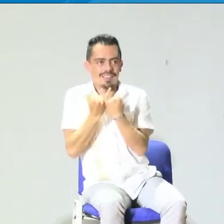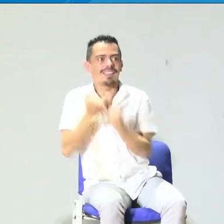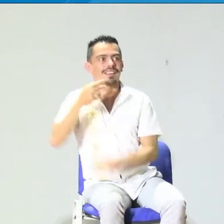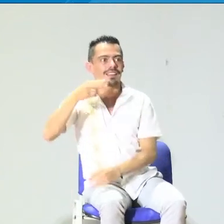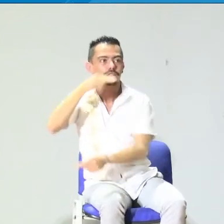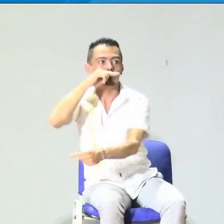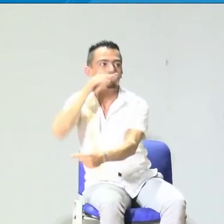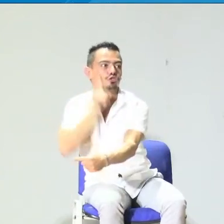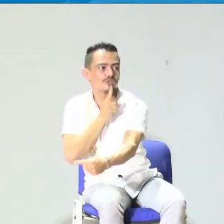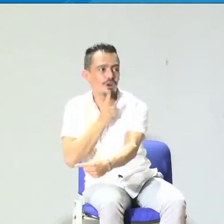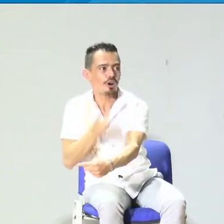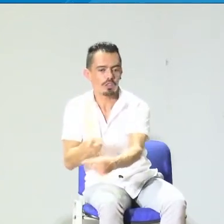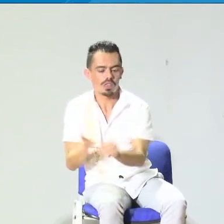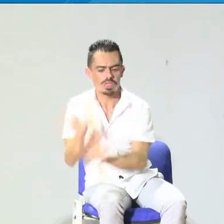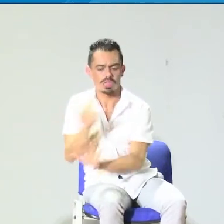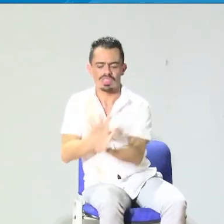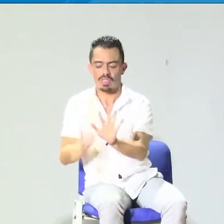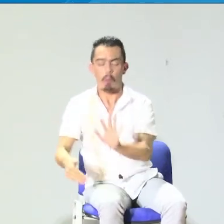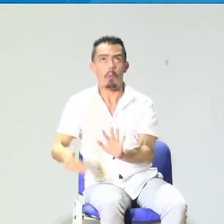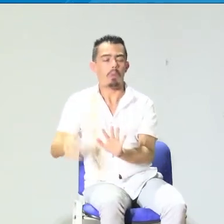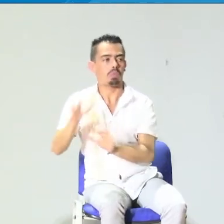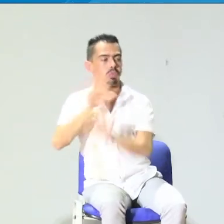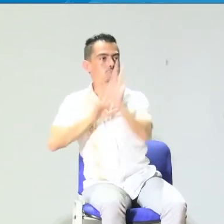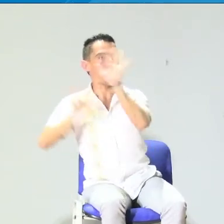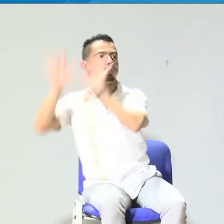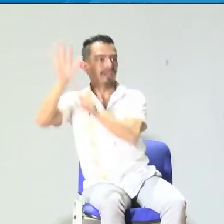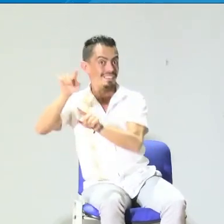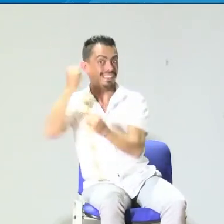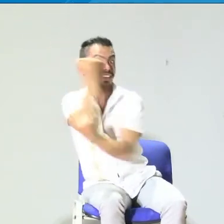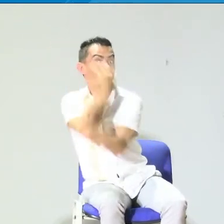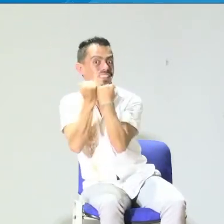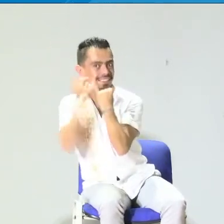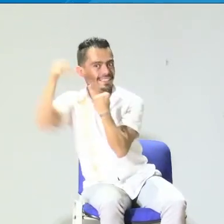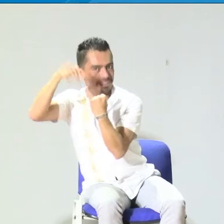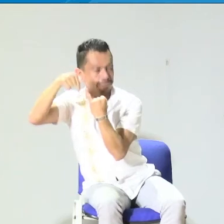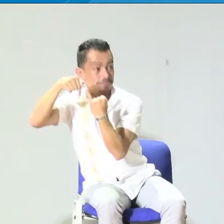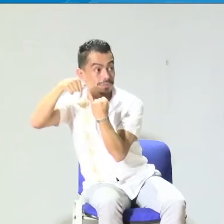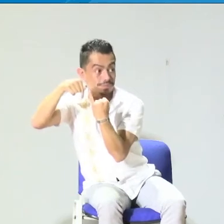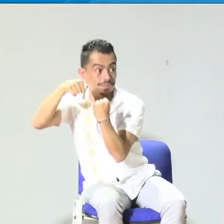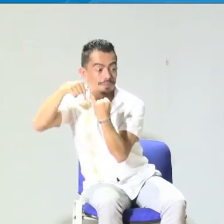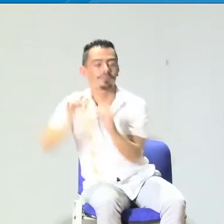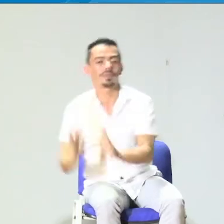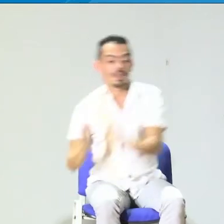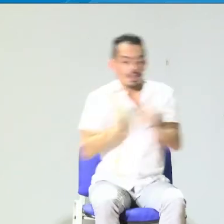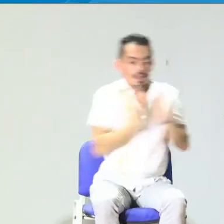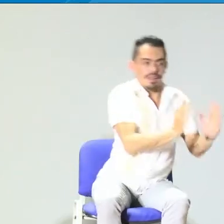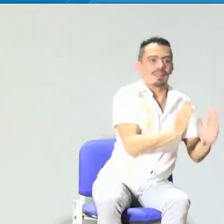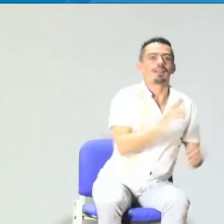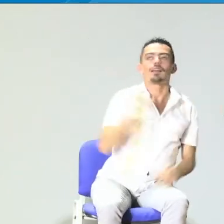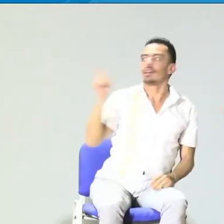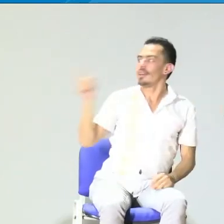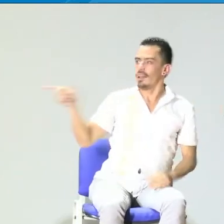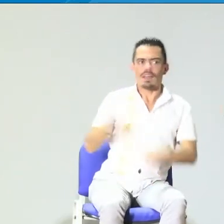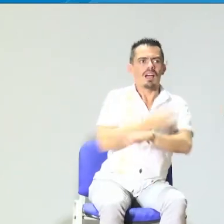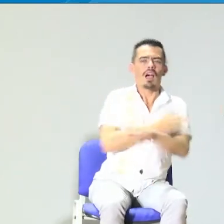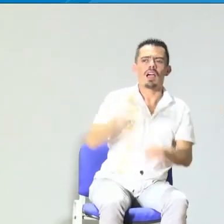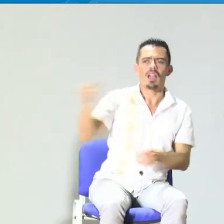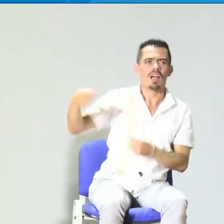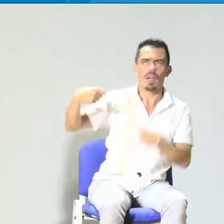circunscribe de alguna manera esta reflexión sobre la identidad de los niños y niñas sordos, precisamente por esa confusión identitaria que acabas de